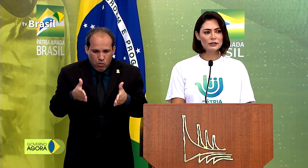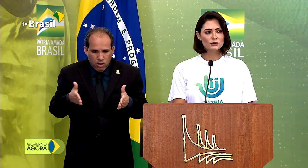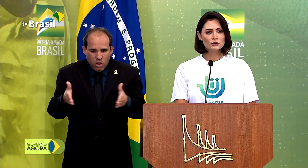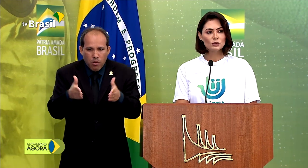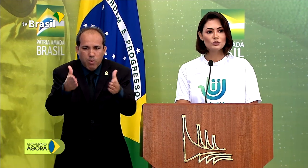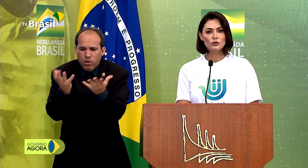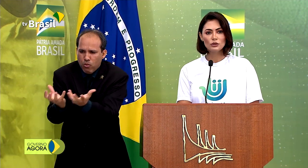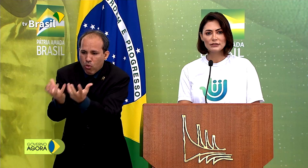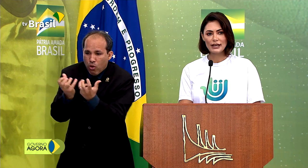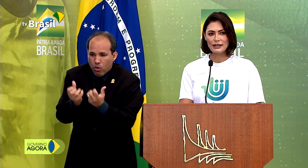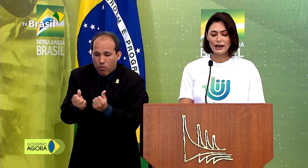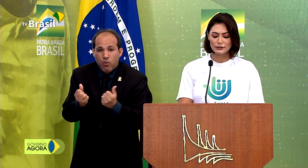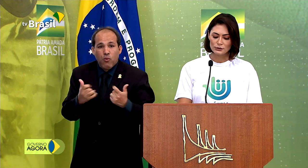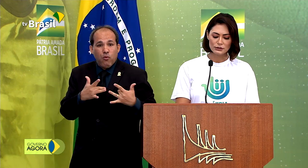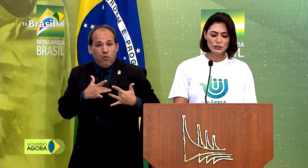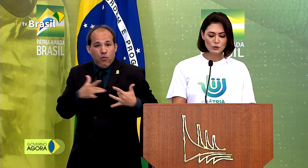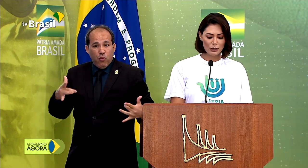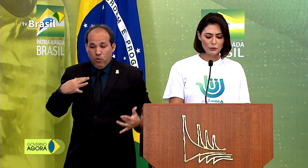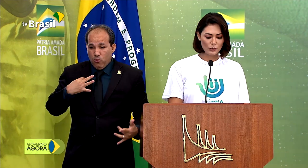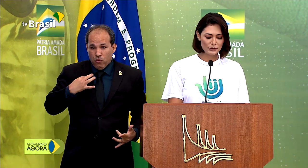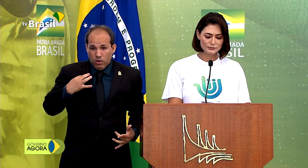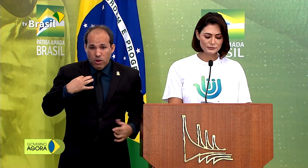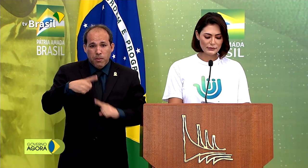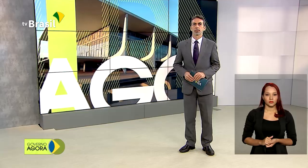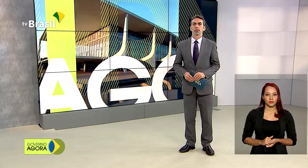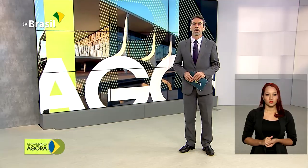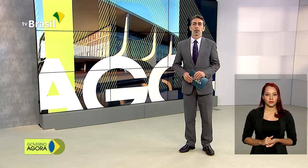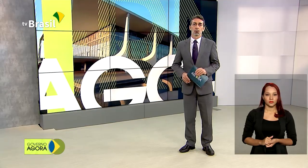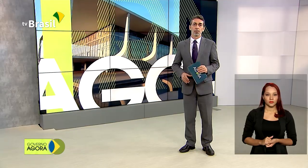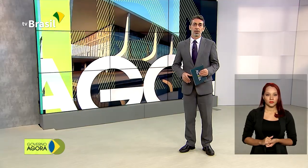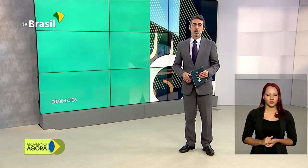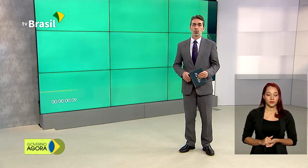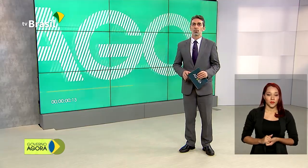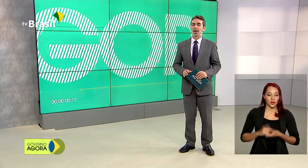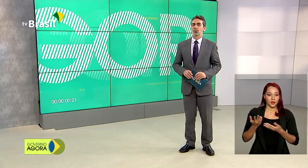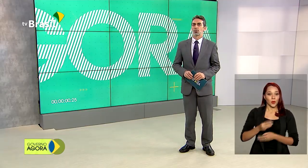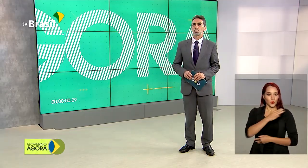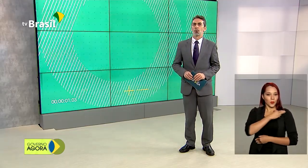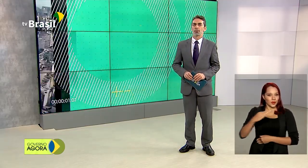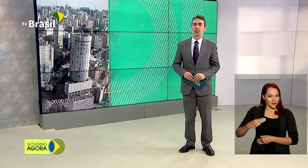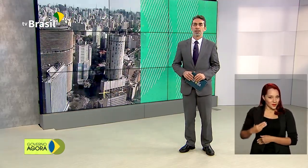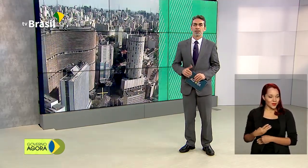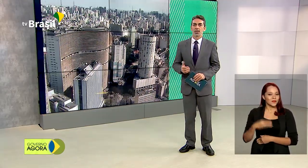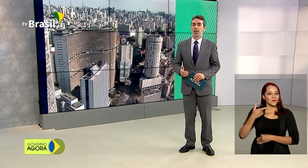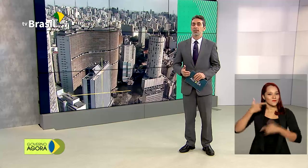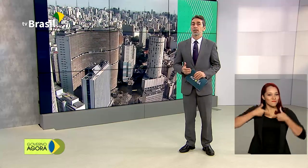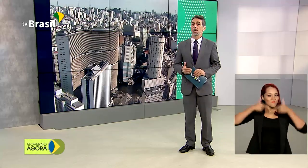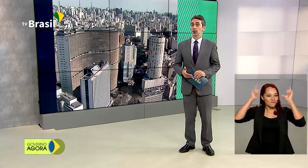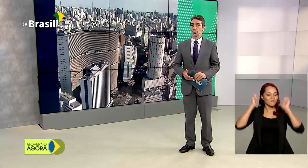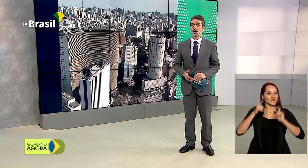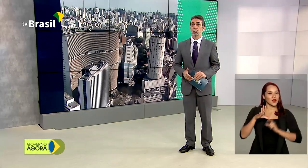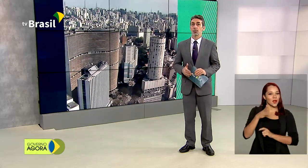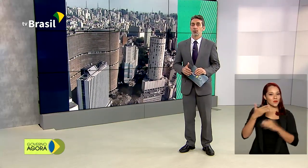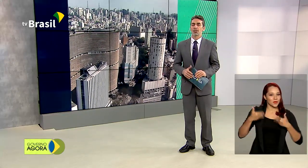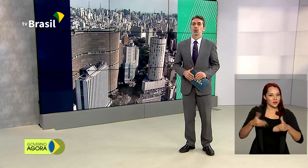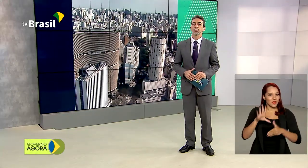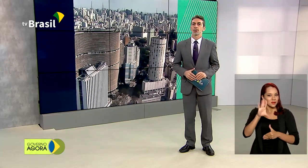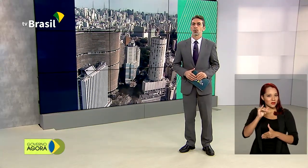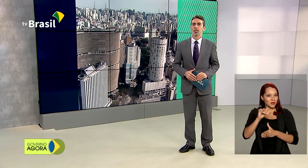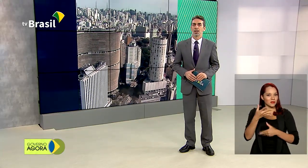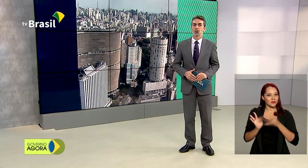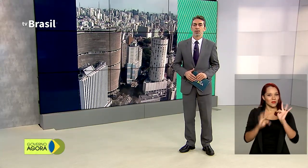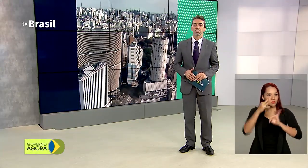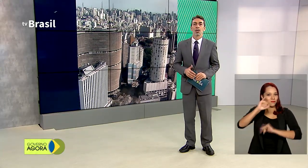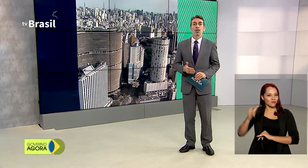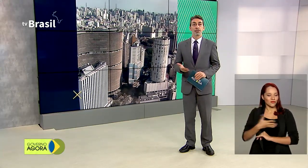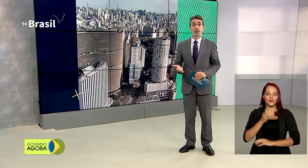acolhimento, do voluntariado e do amor. O ministro Marcos Pontes, da Ciência, Tecnologia, Inovações